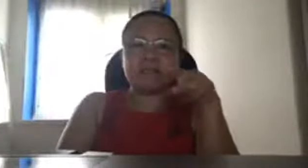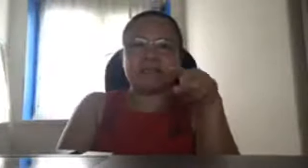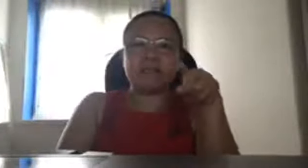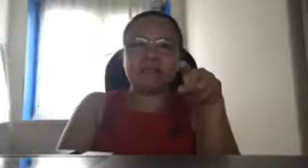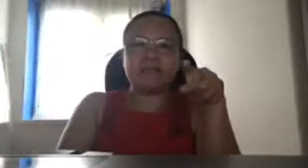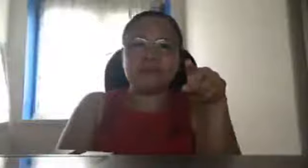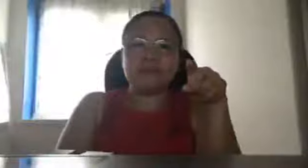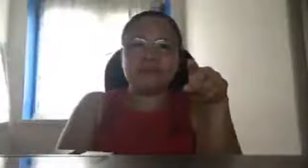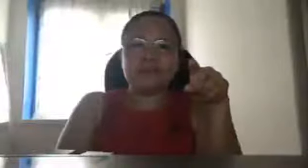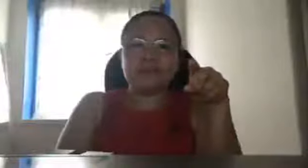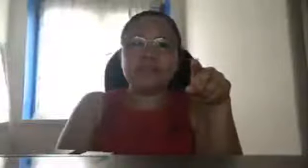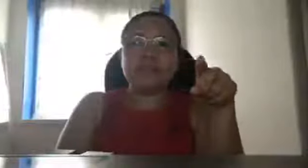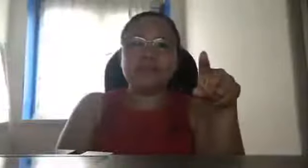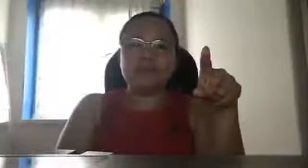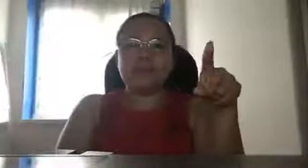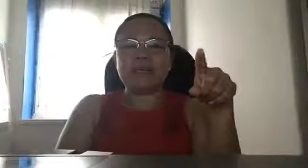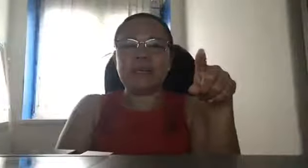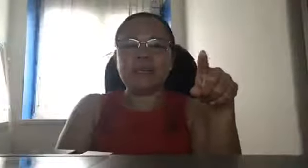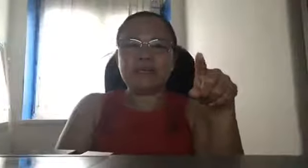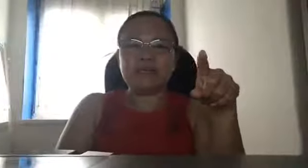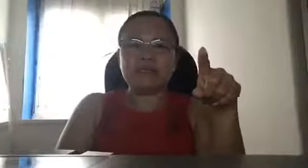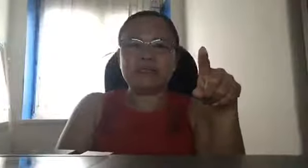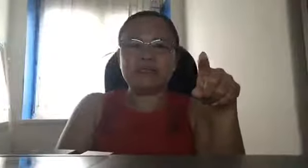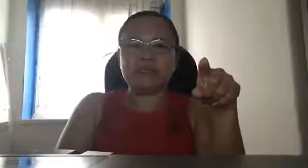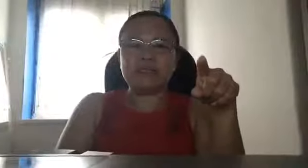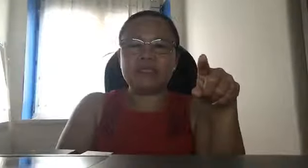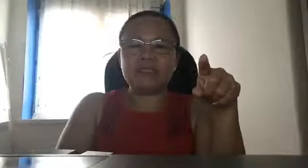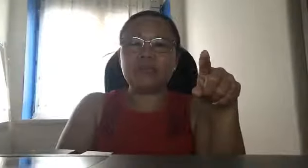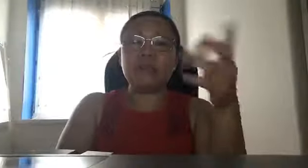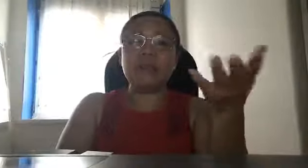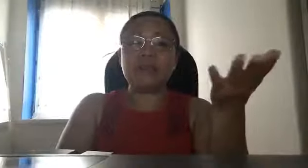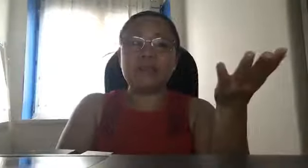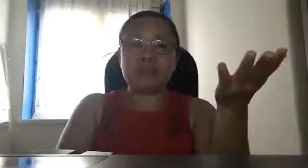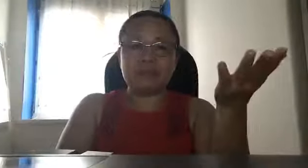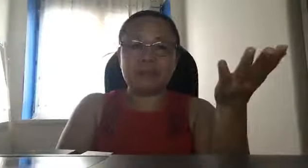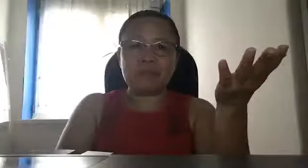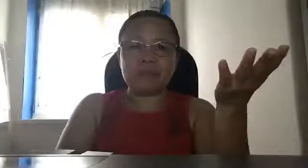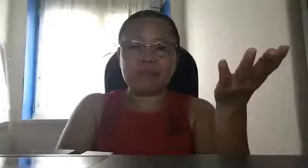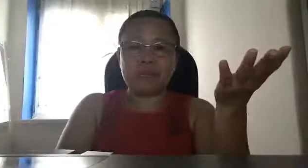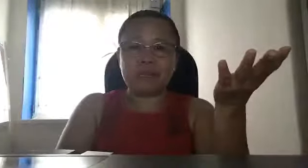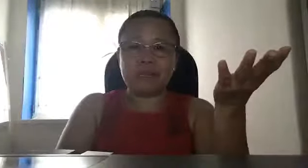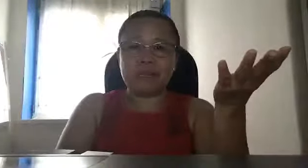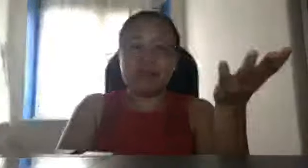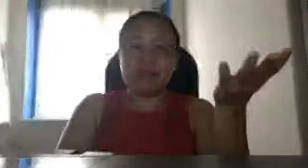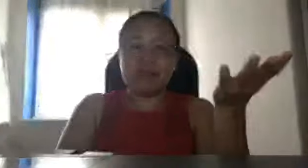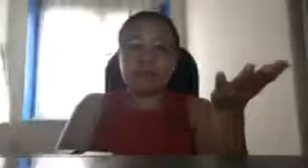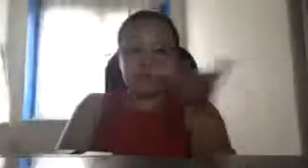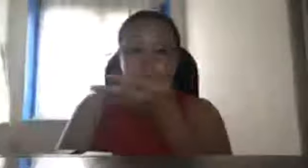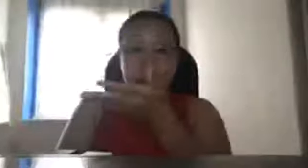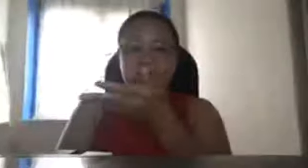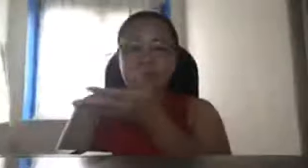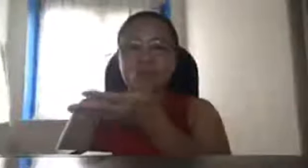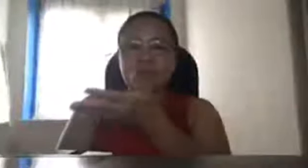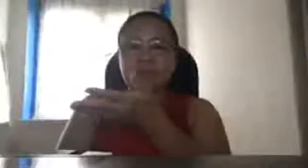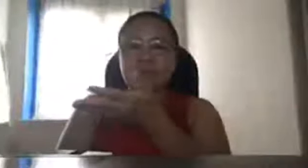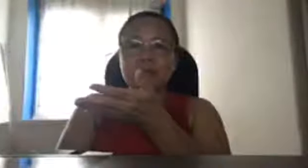si Fidel Veramos Leche gusto lang pala niya maging presidente bakit hindi niya kinausap si